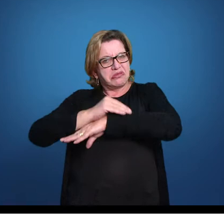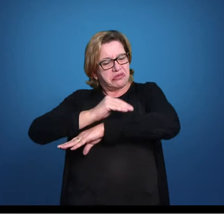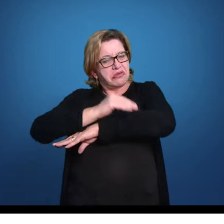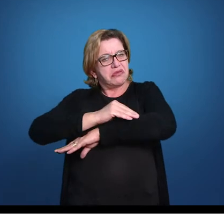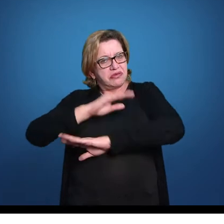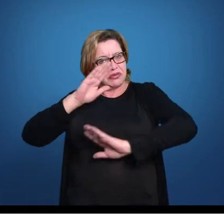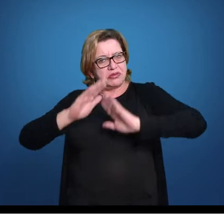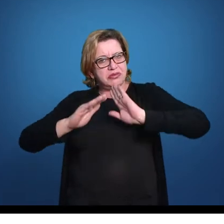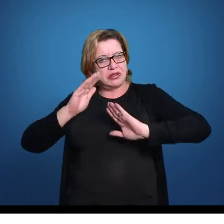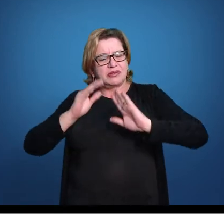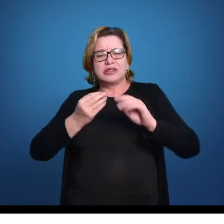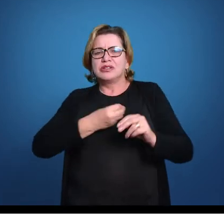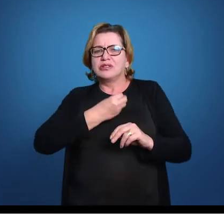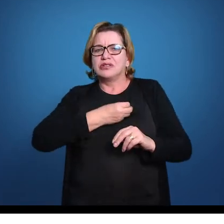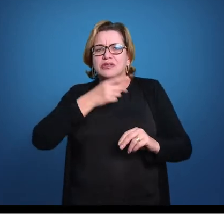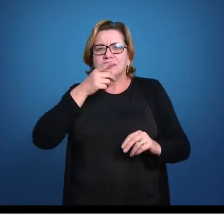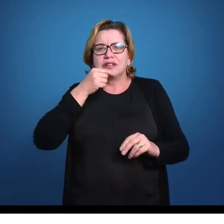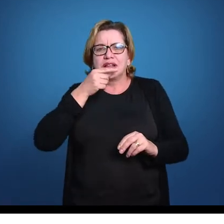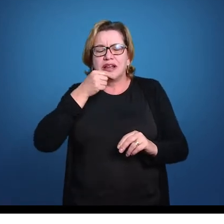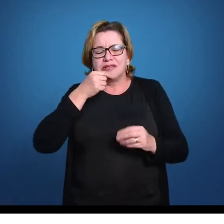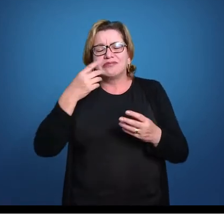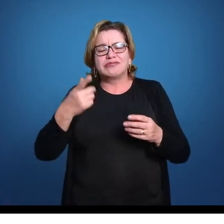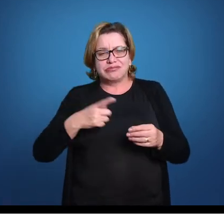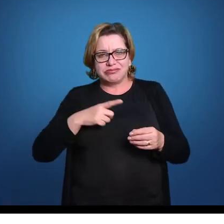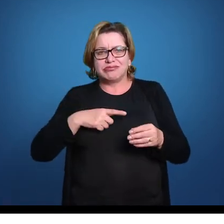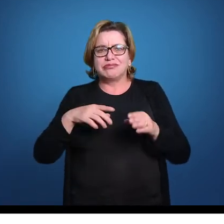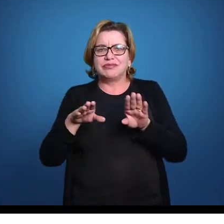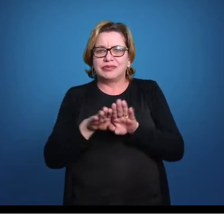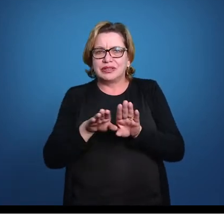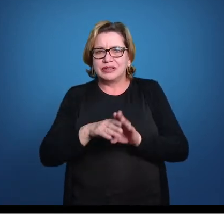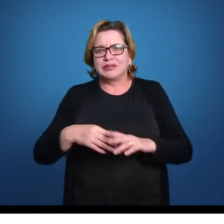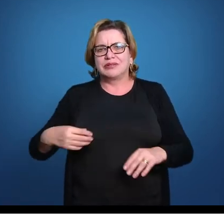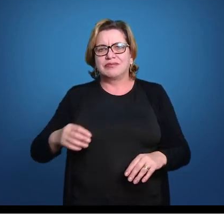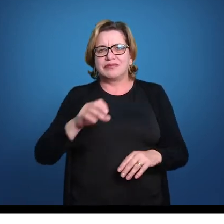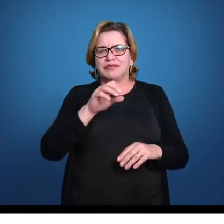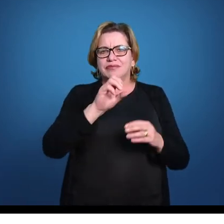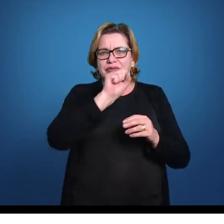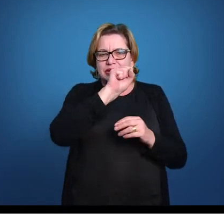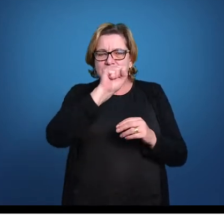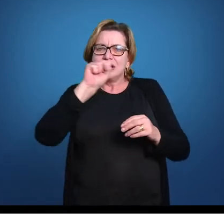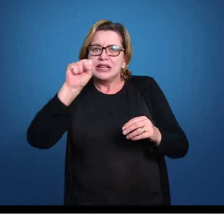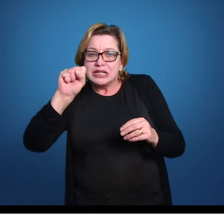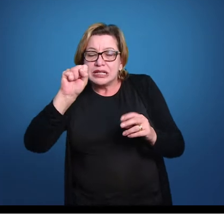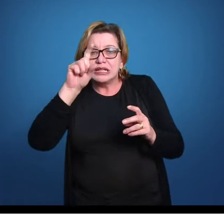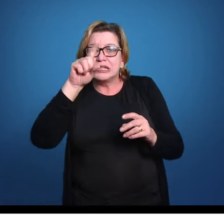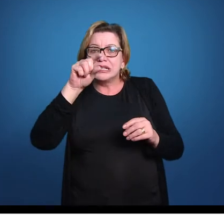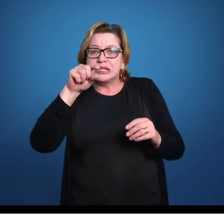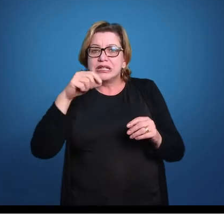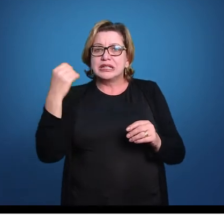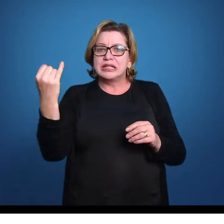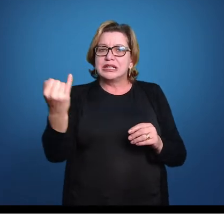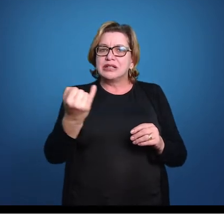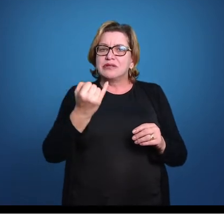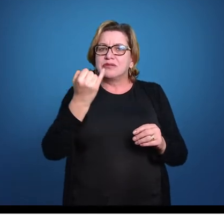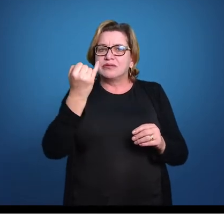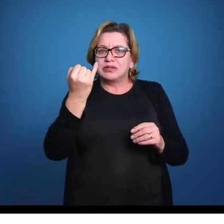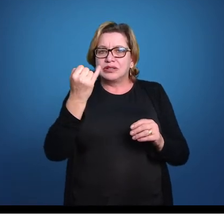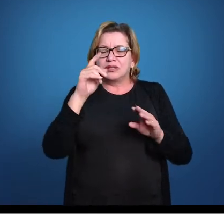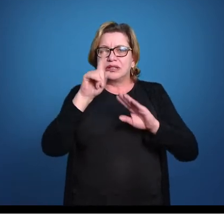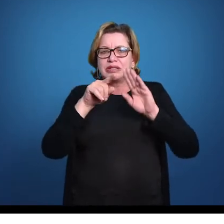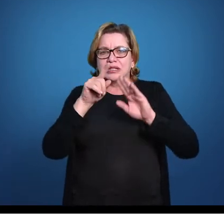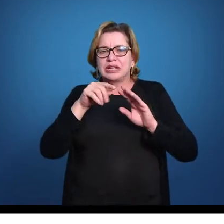adultos que permanecem aquáticos, como os tritões, por exemplo. Tá? Esse sistema da linha lateral, o mais importante da gente saber dele é que ele é um